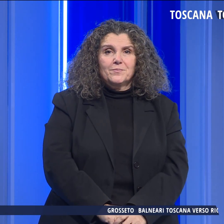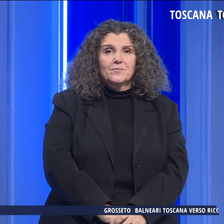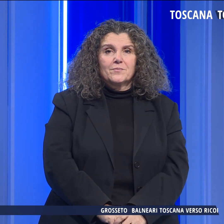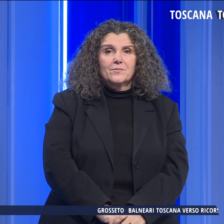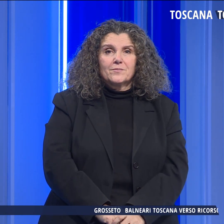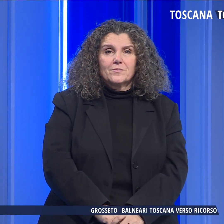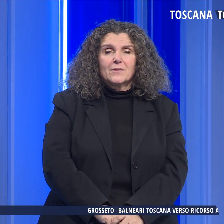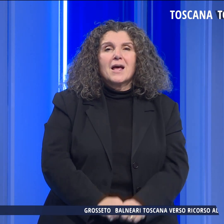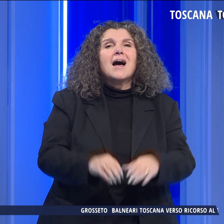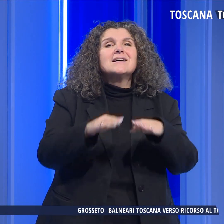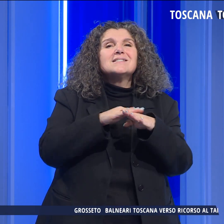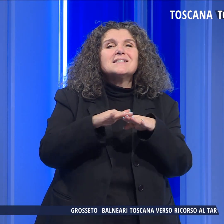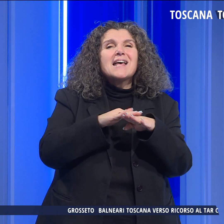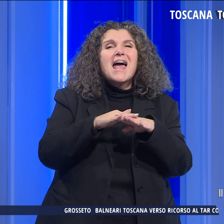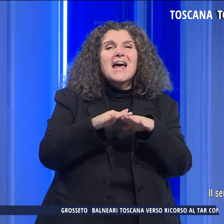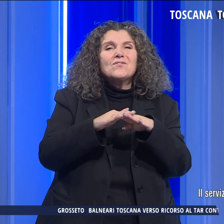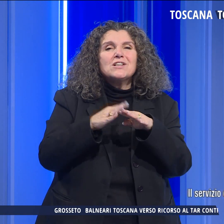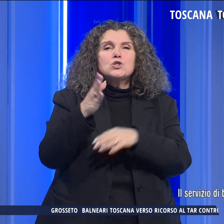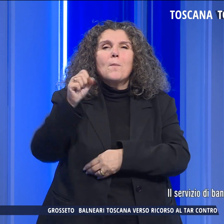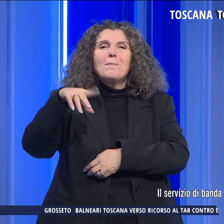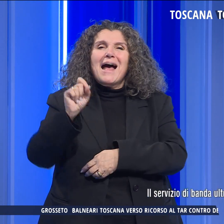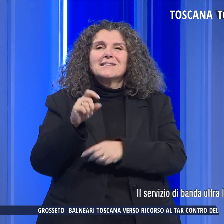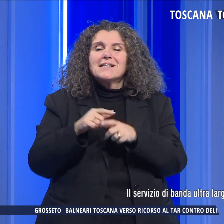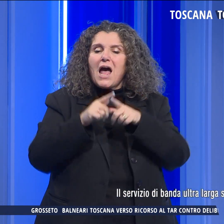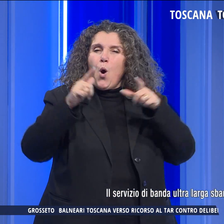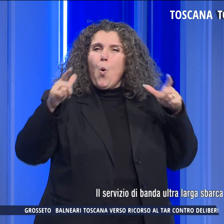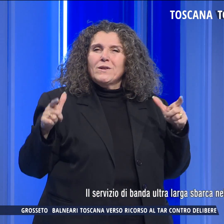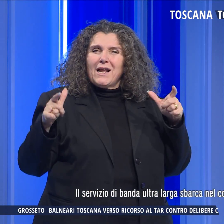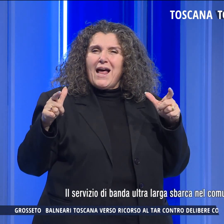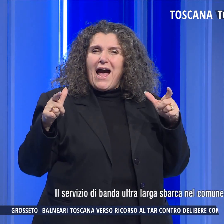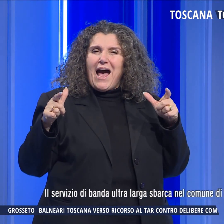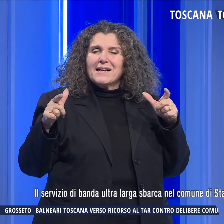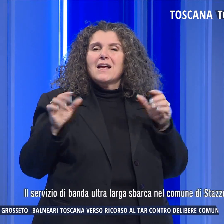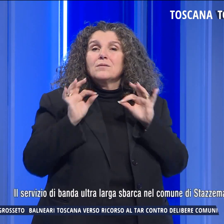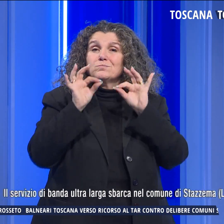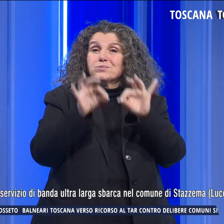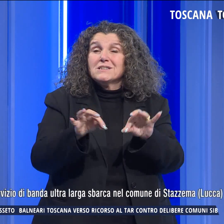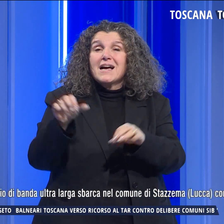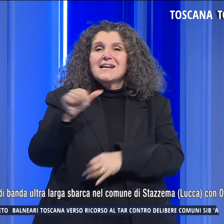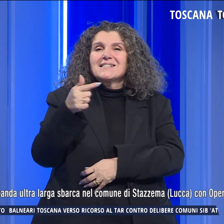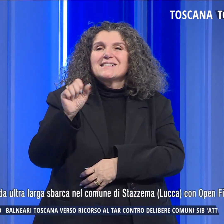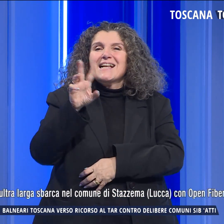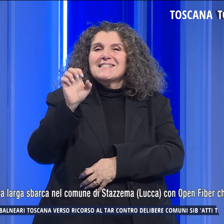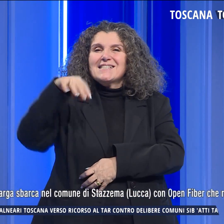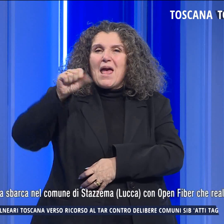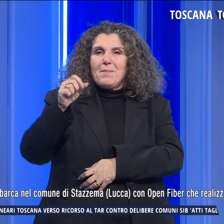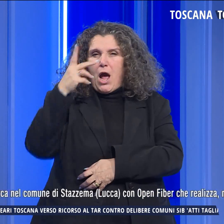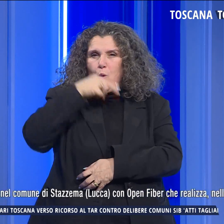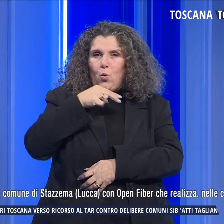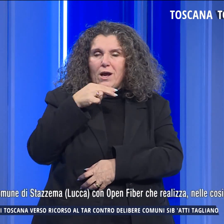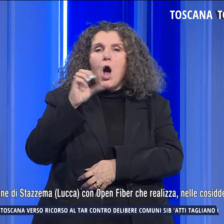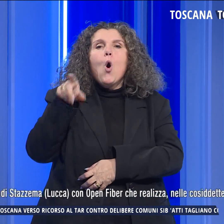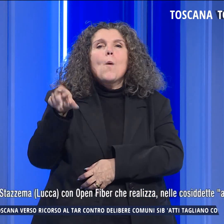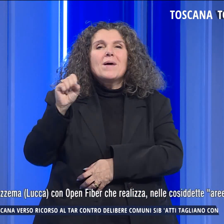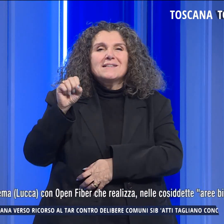Il servizio di banda ultralarga sbarca nel comune di Stazzema, siamo nella provincia di Lucca, con Open